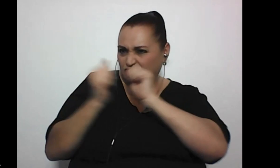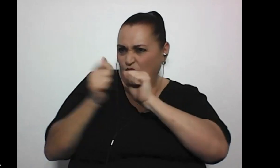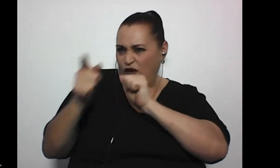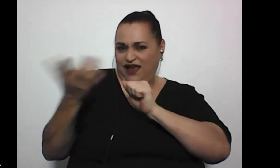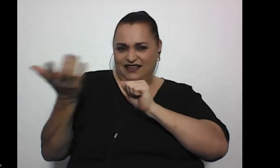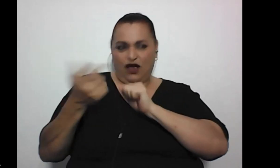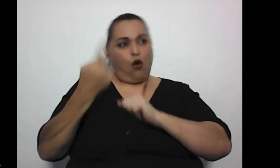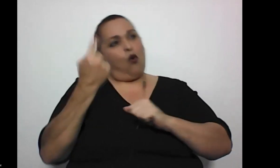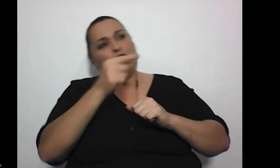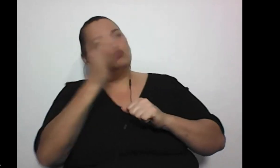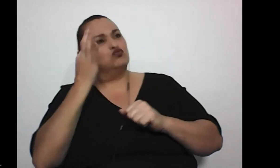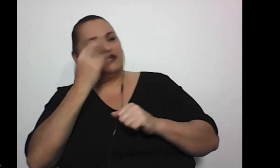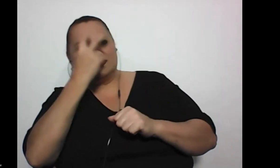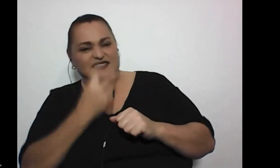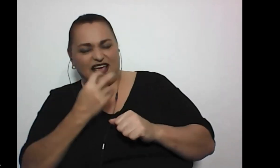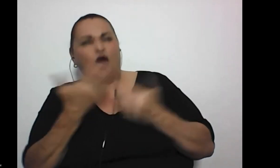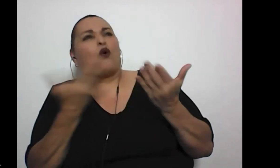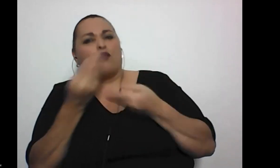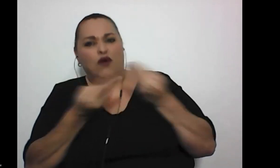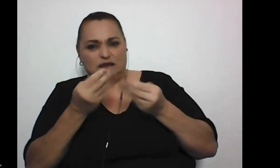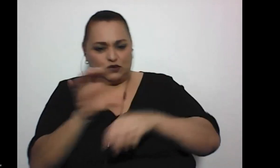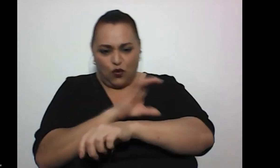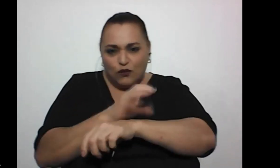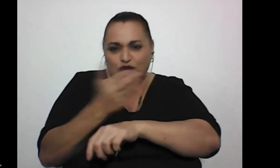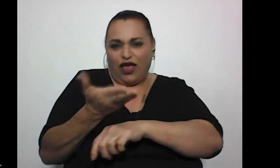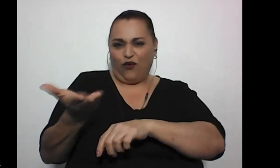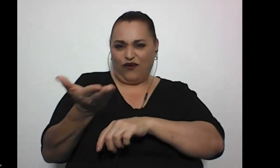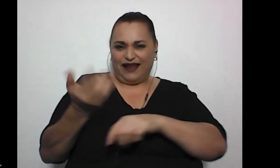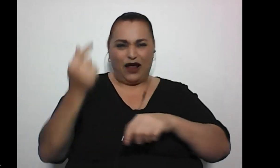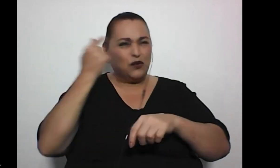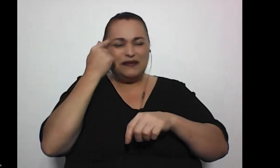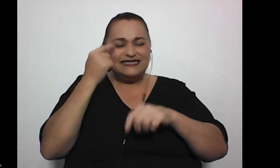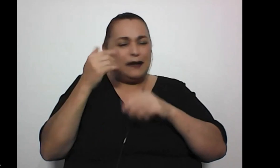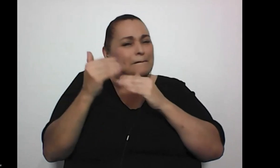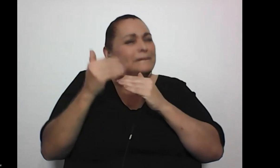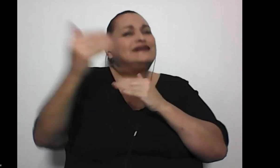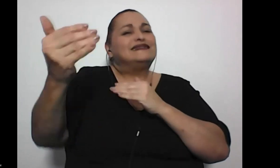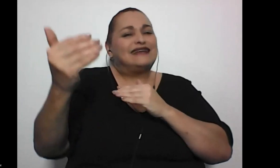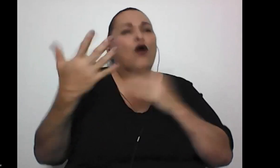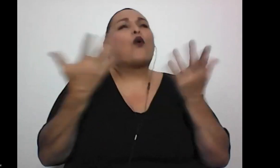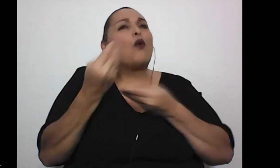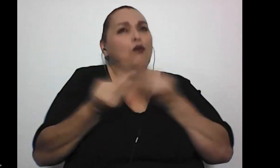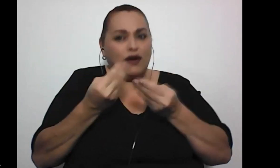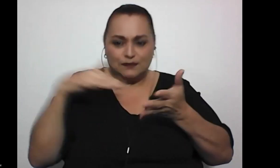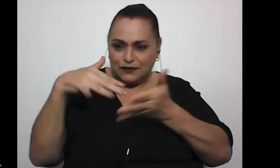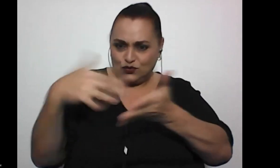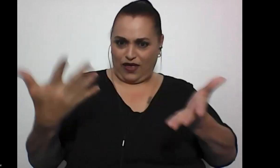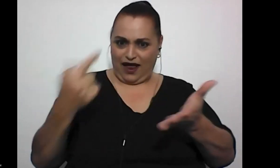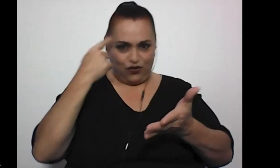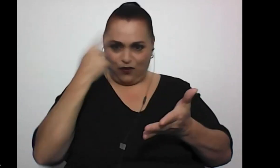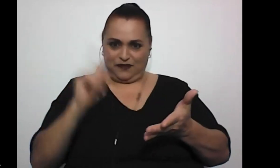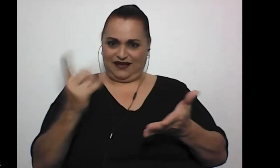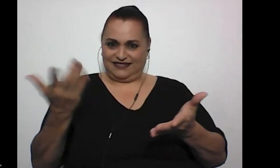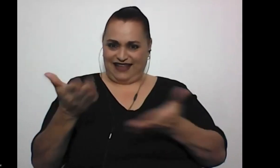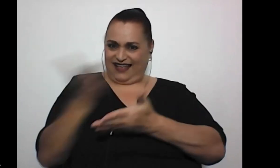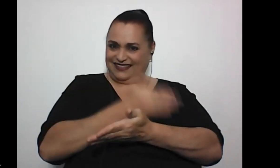Ay, o esta muchacha ciega, pero ¿cómo va ser con la computadora? No, no piensan cómo hicieron para estudiar, cómo